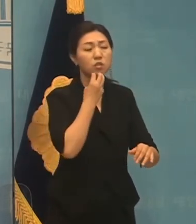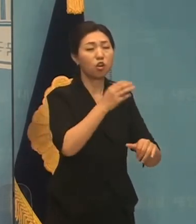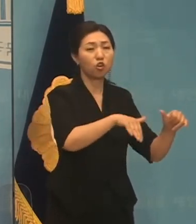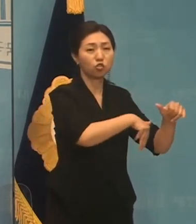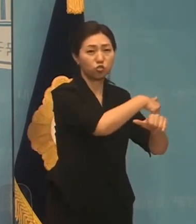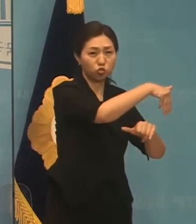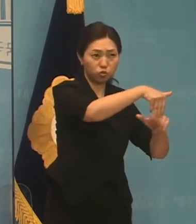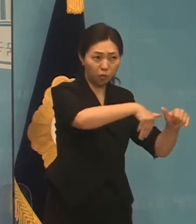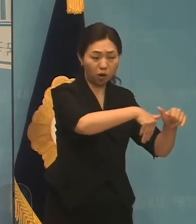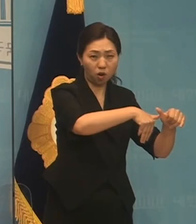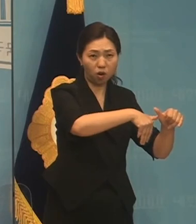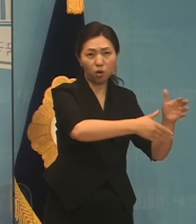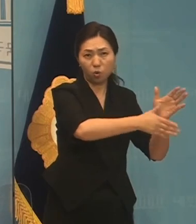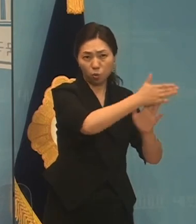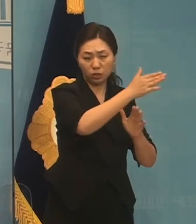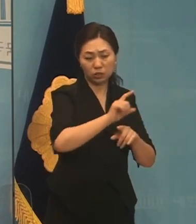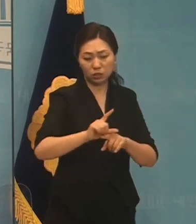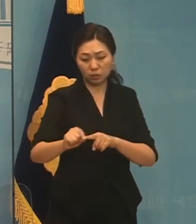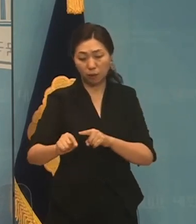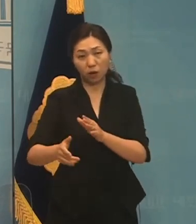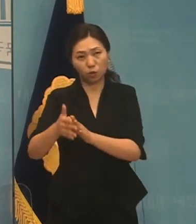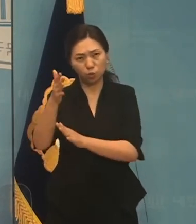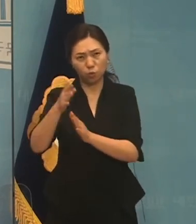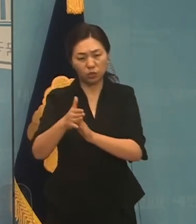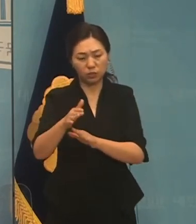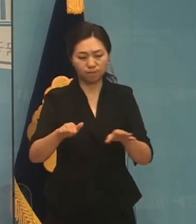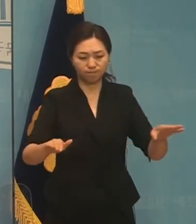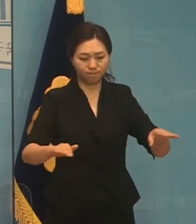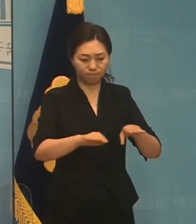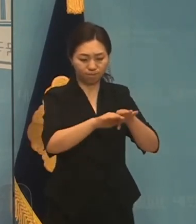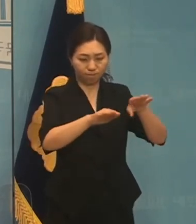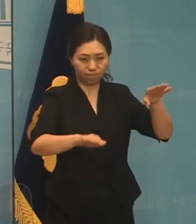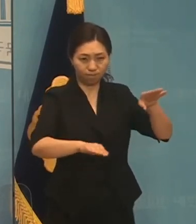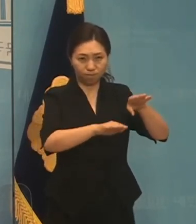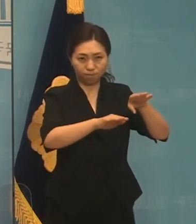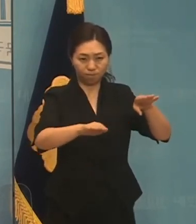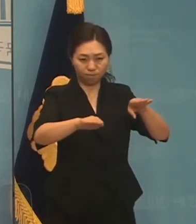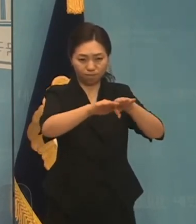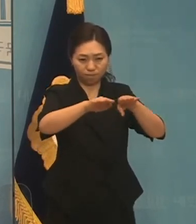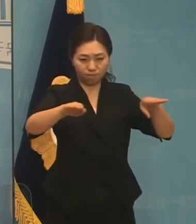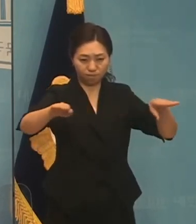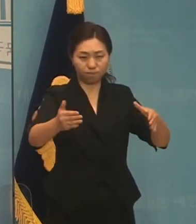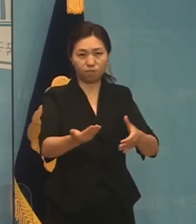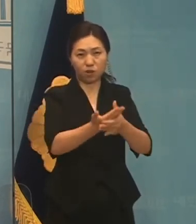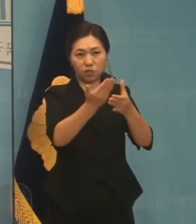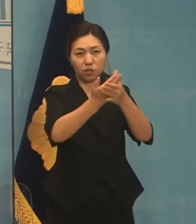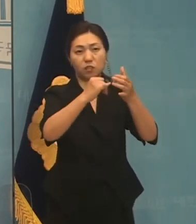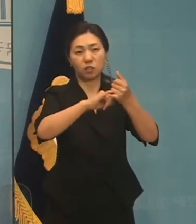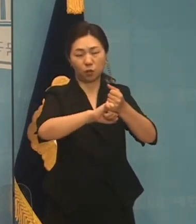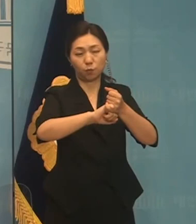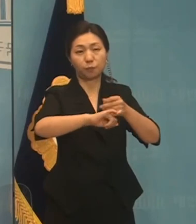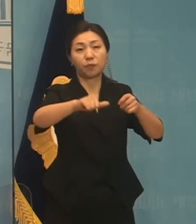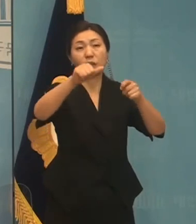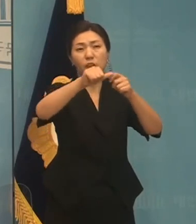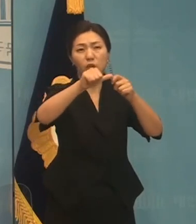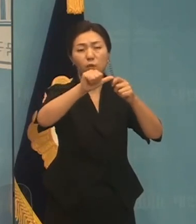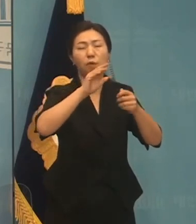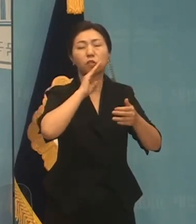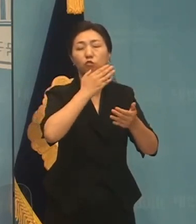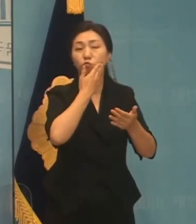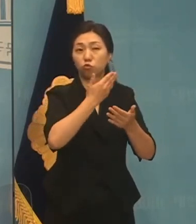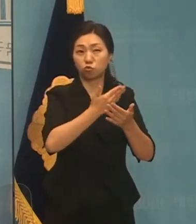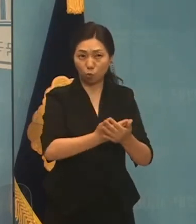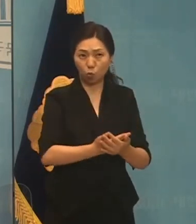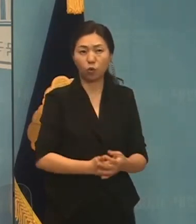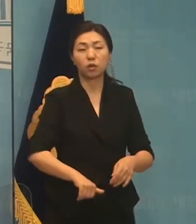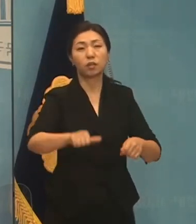지방의 균형 발전도 이루겠습니다. 다섯째, 제가 이 문제도 굉장히 중요합니다. 이